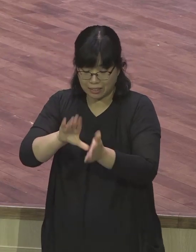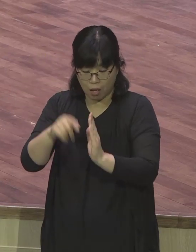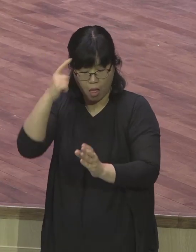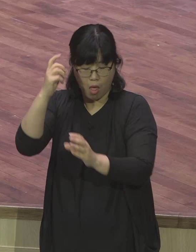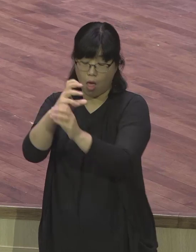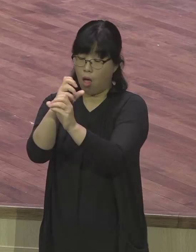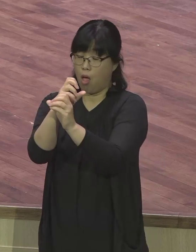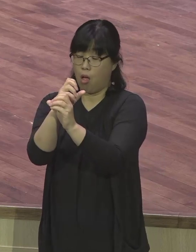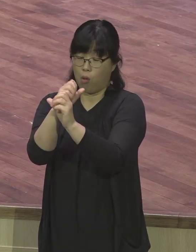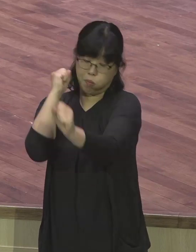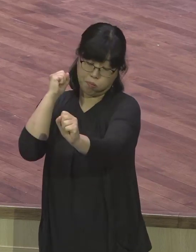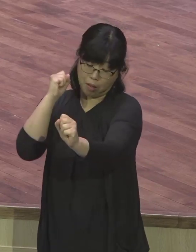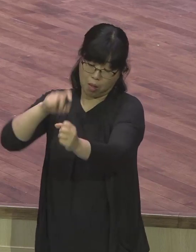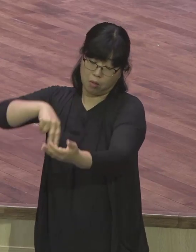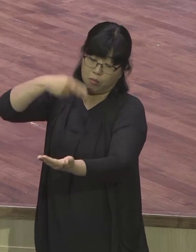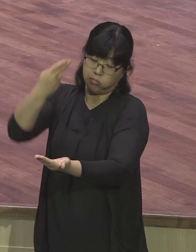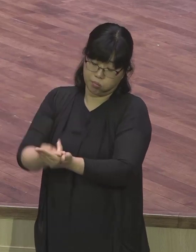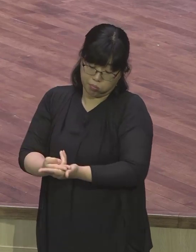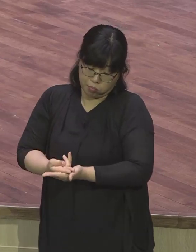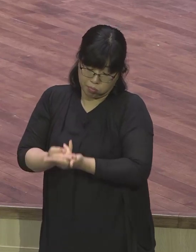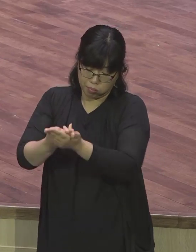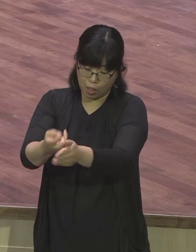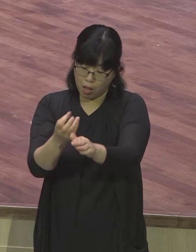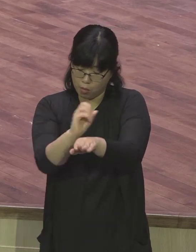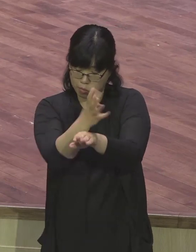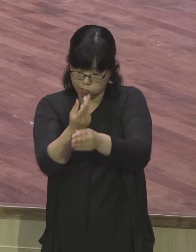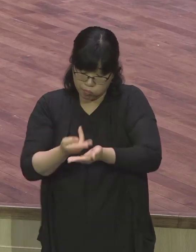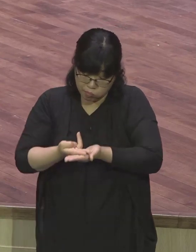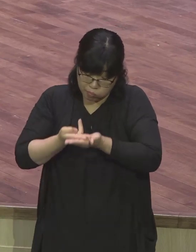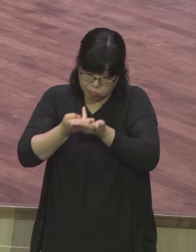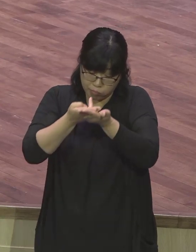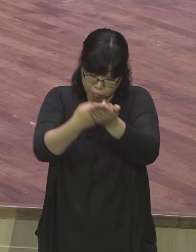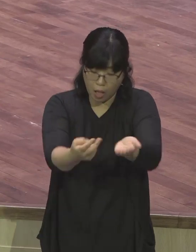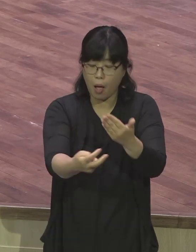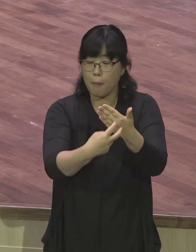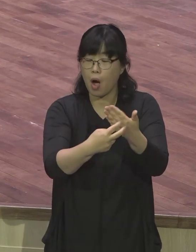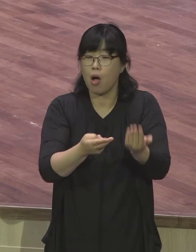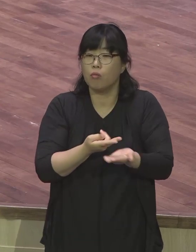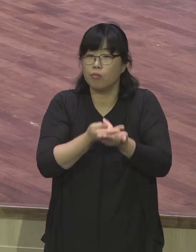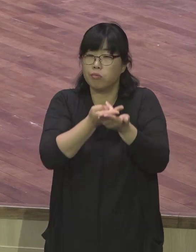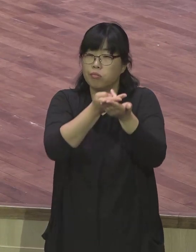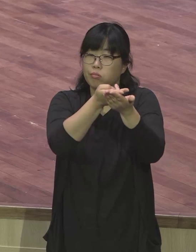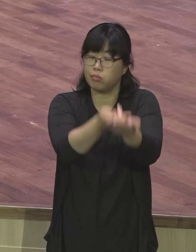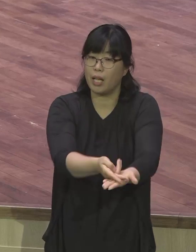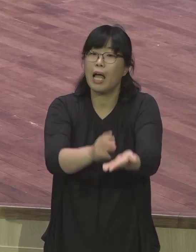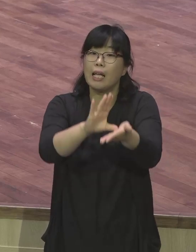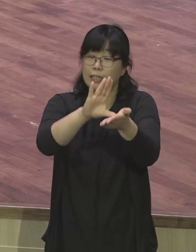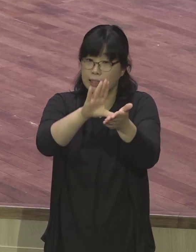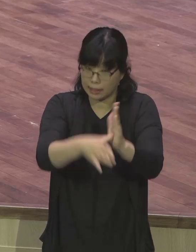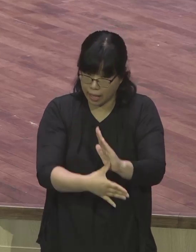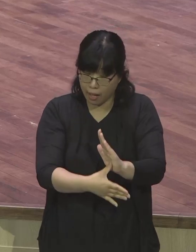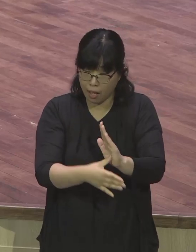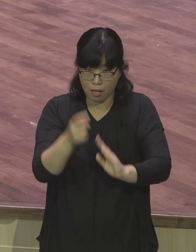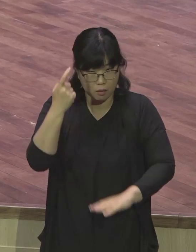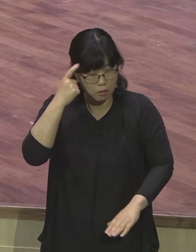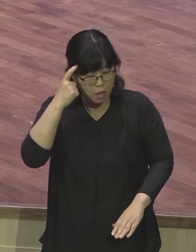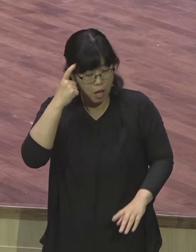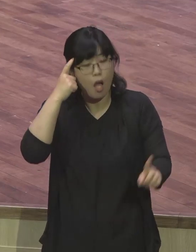타고 병원에 들어갔는데 그때 들었던 생각이 내가 더 이상 하나님의 품을 떠나서 살면 죽겠구나